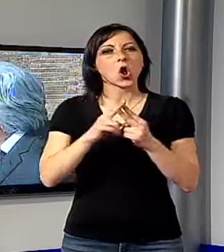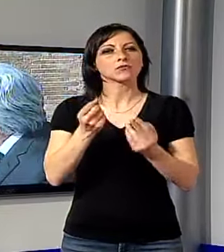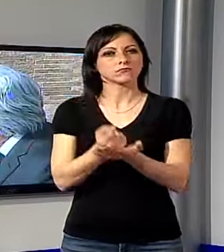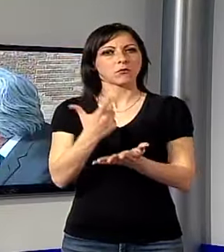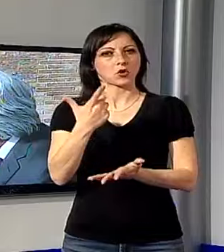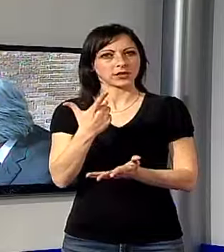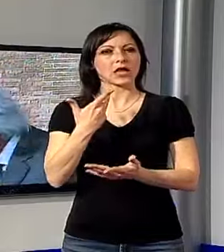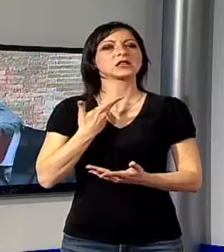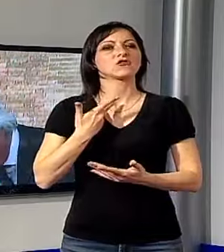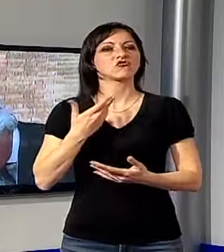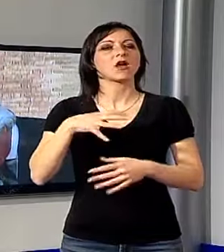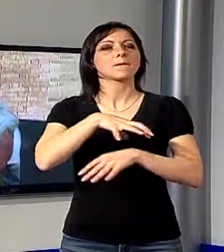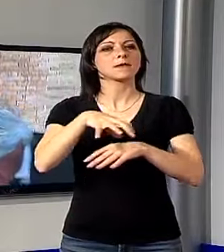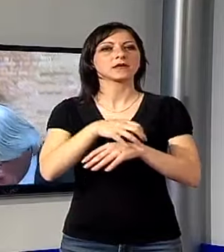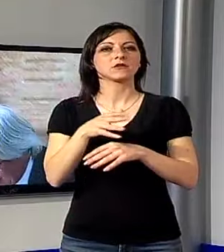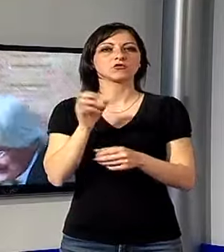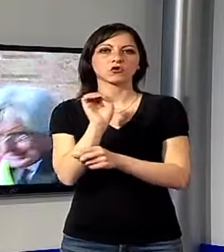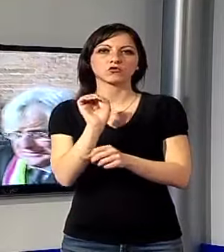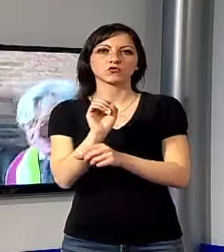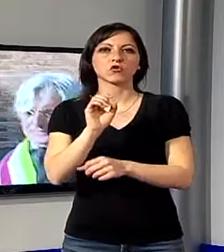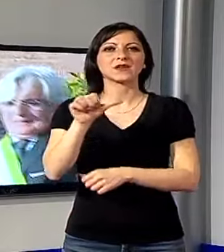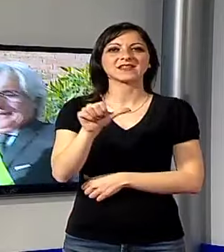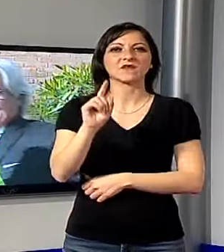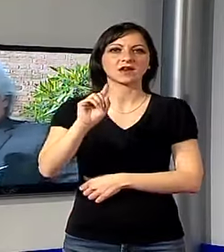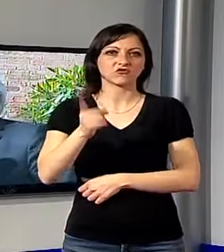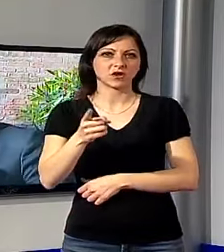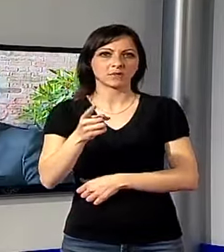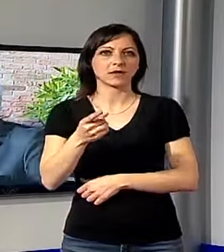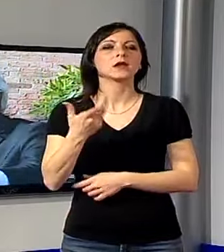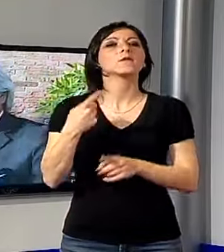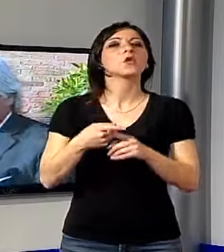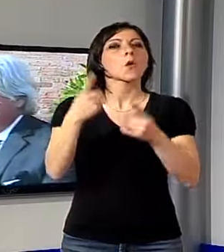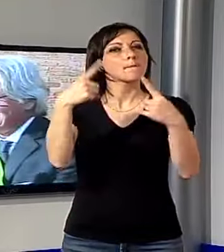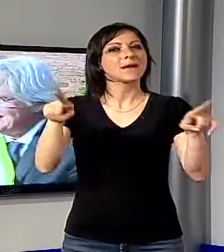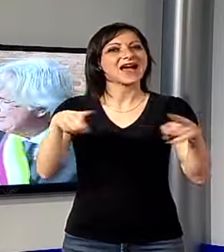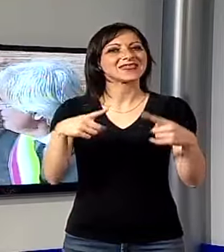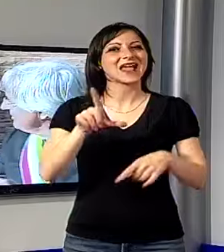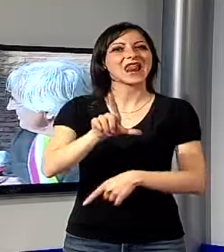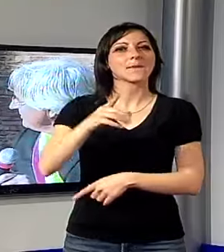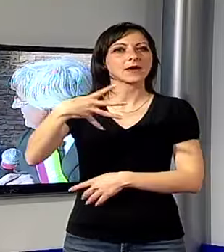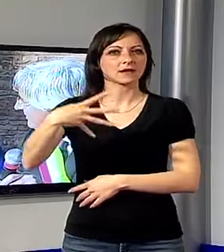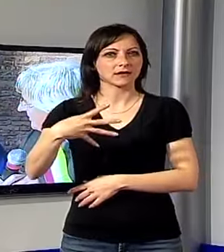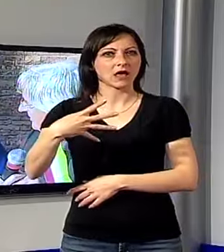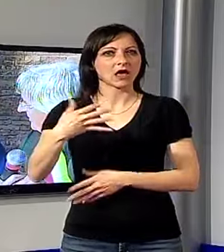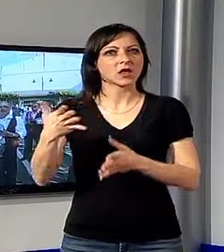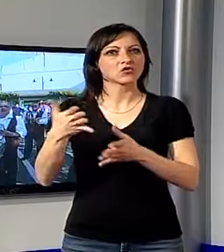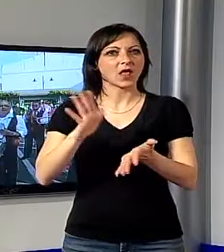ministro dell'istruzione Stefania Giannini. Accompagnata dalla bandala marinara, nel corso della cerimonia sono state consegnate le